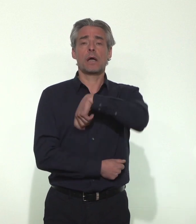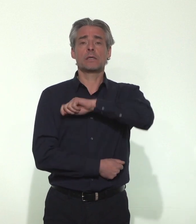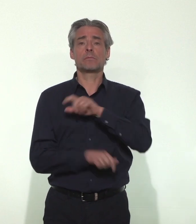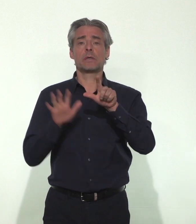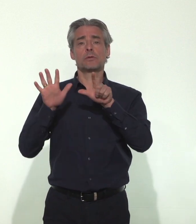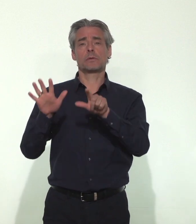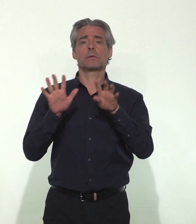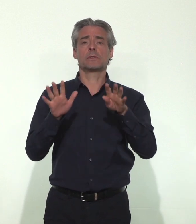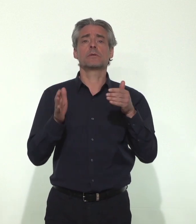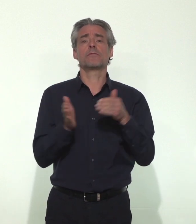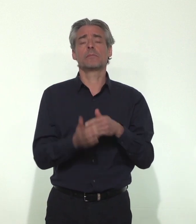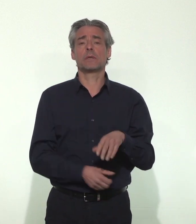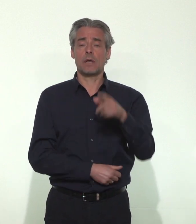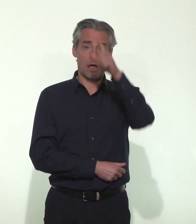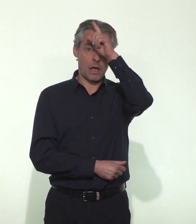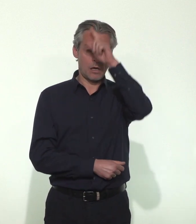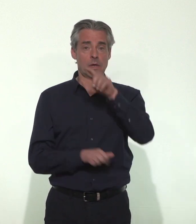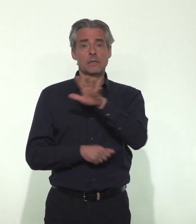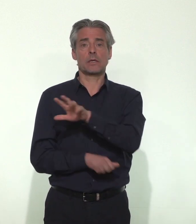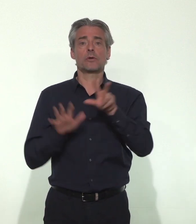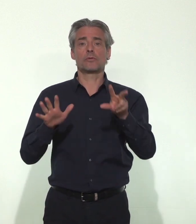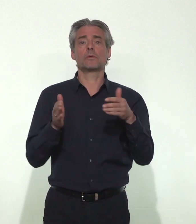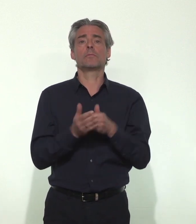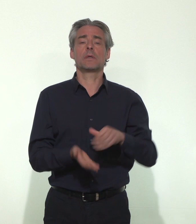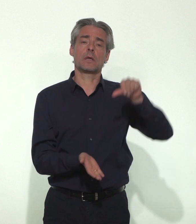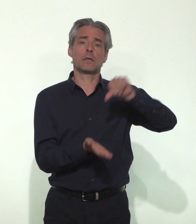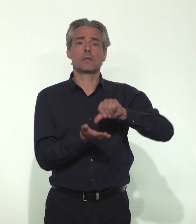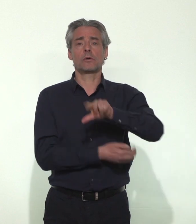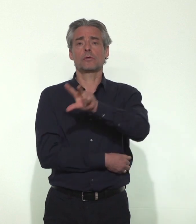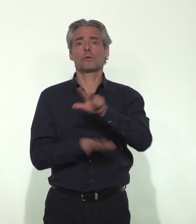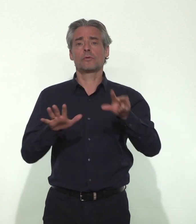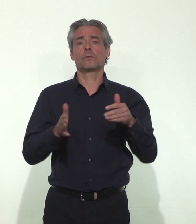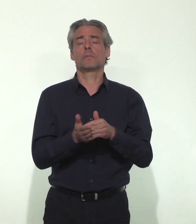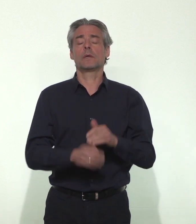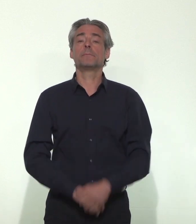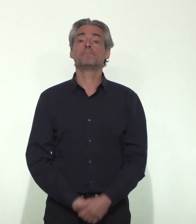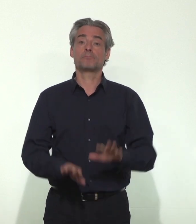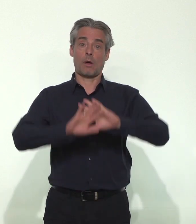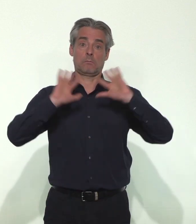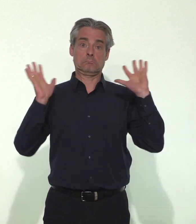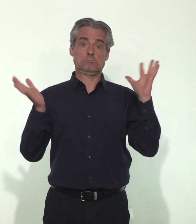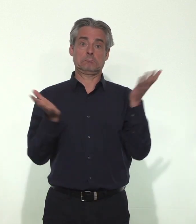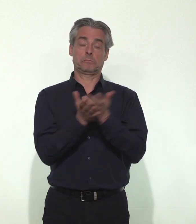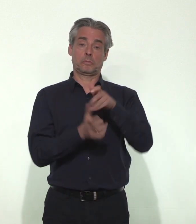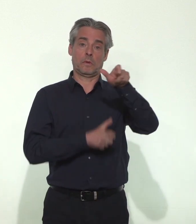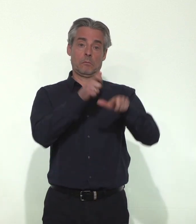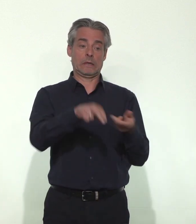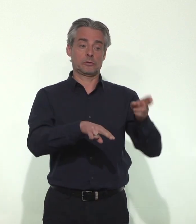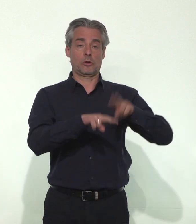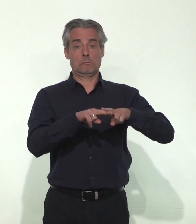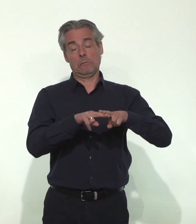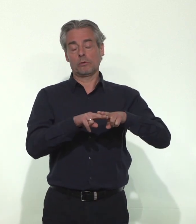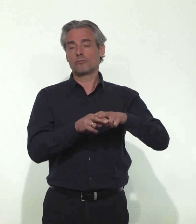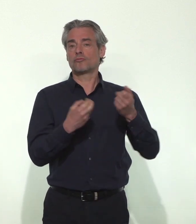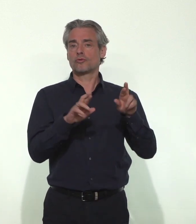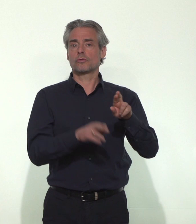79 000, l'Allemagne plus de 58 000 et l'Iran plus de 38 000. Le nombre total des décès de cas